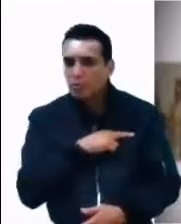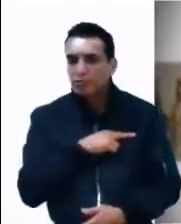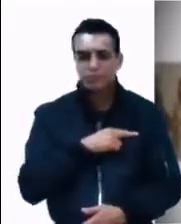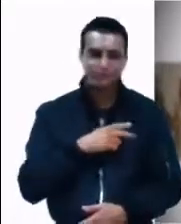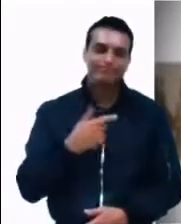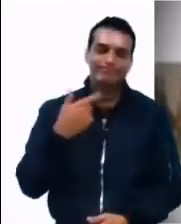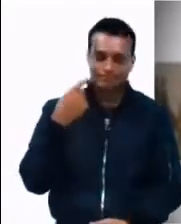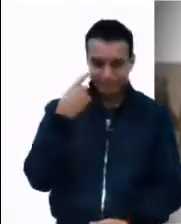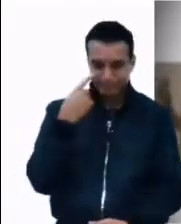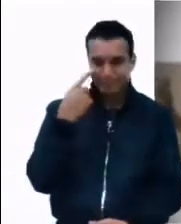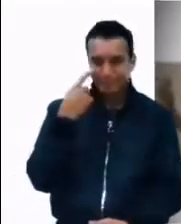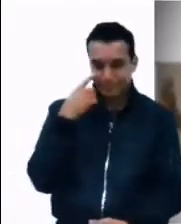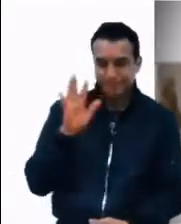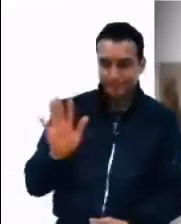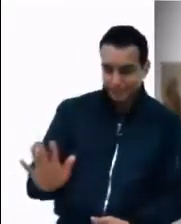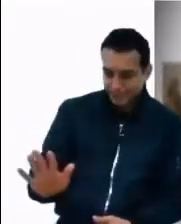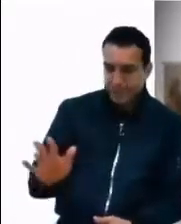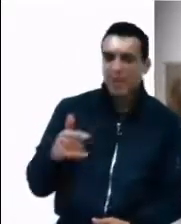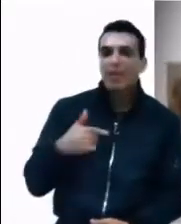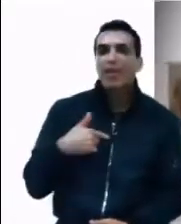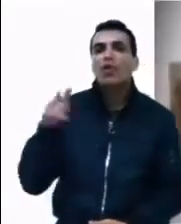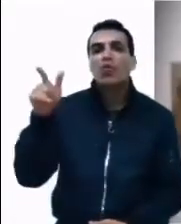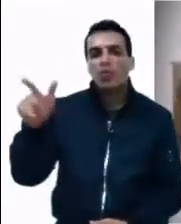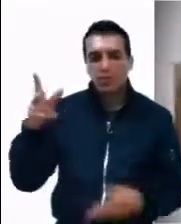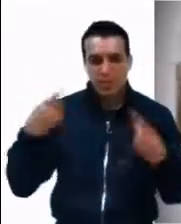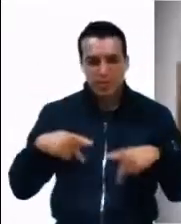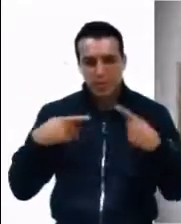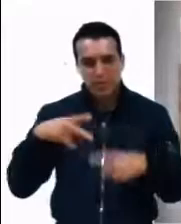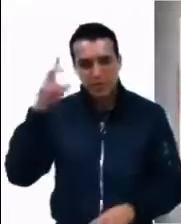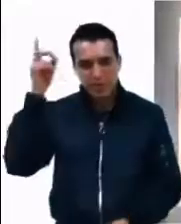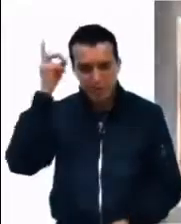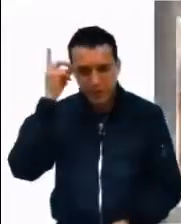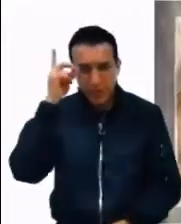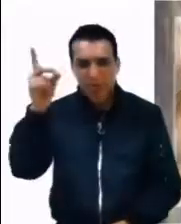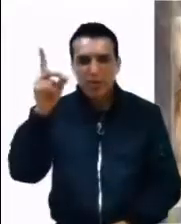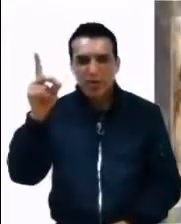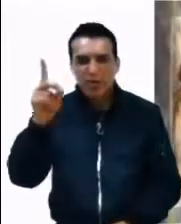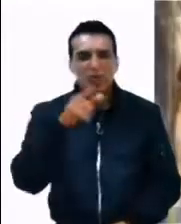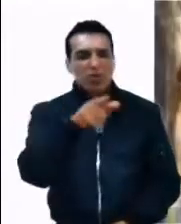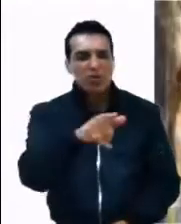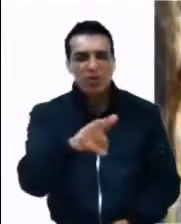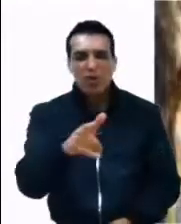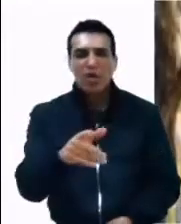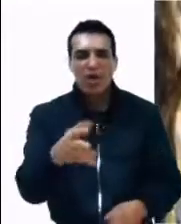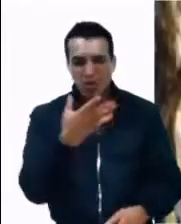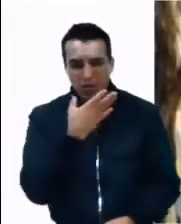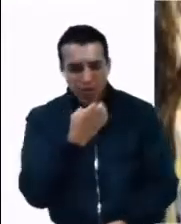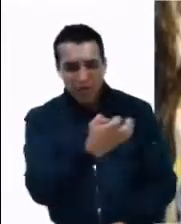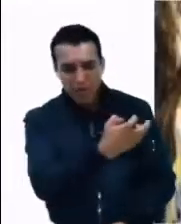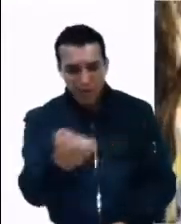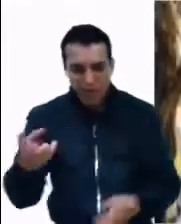respondió, Suponga que un administrador, puesto por su amo al frente de la servidumbre, con el encargo de